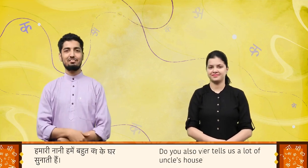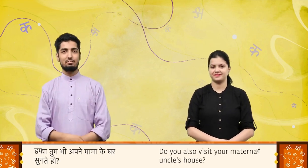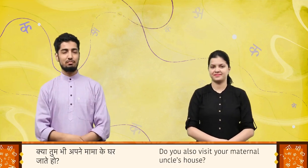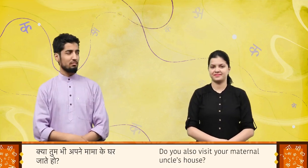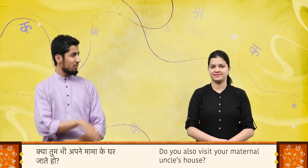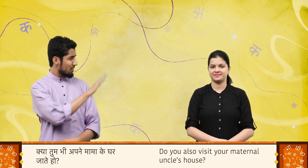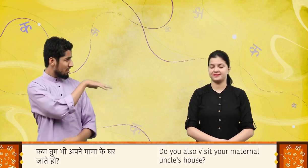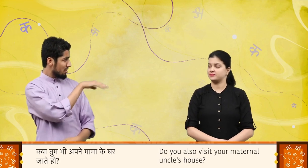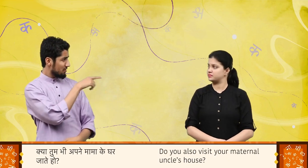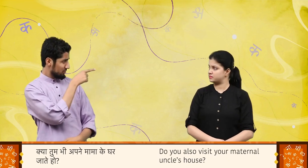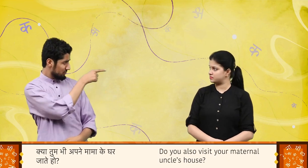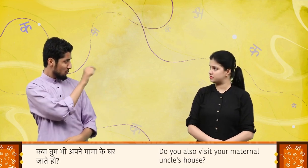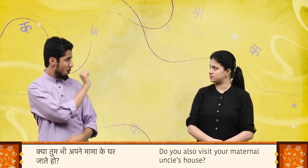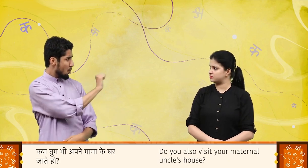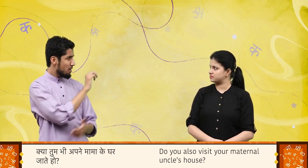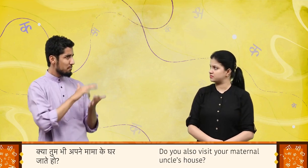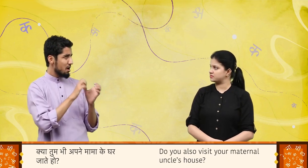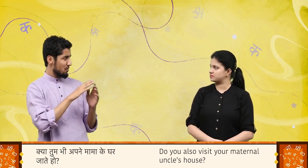क्या तुम भी अपने मामा के घर जाती हो?